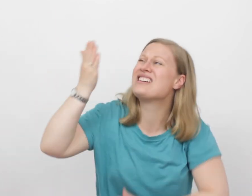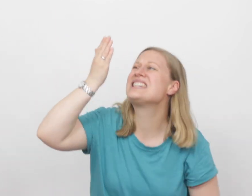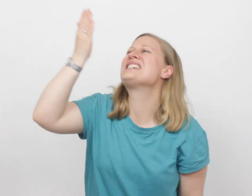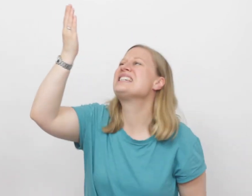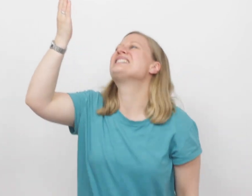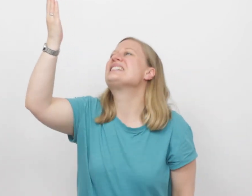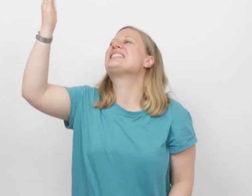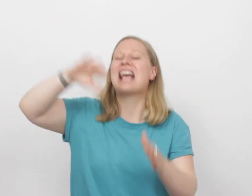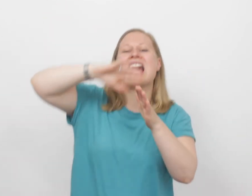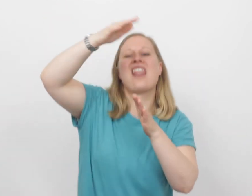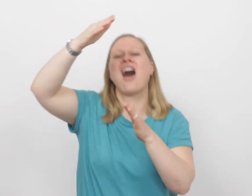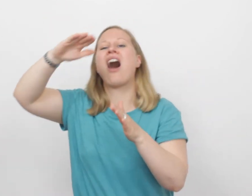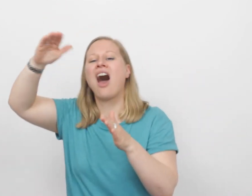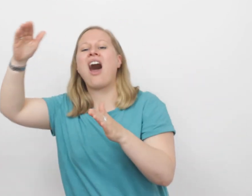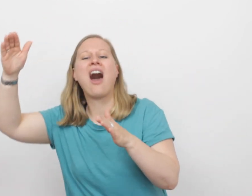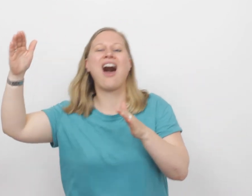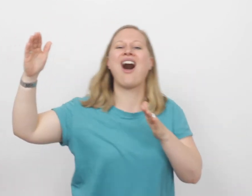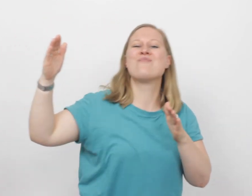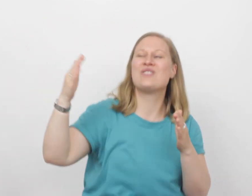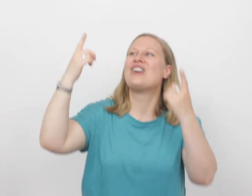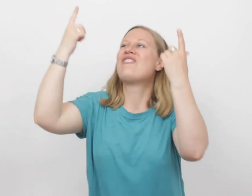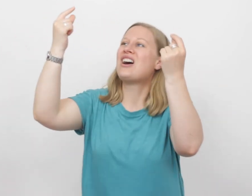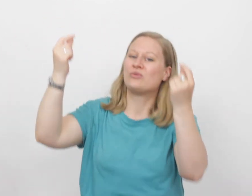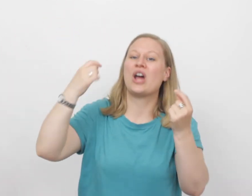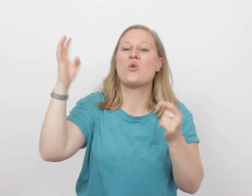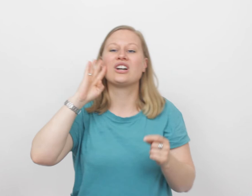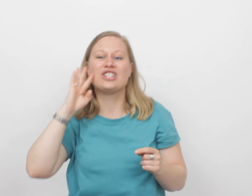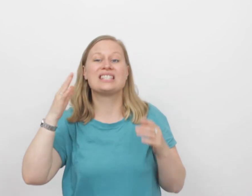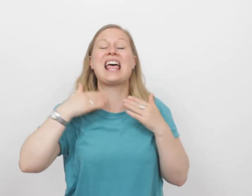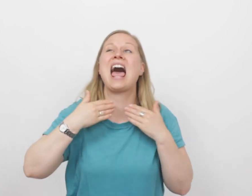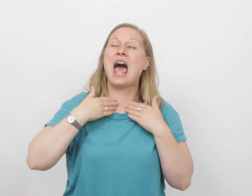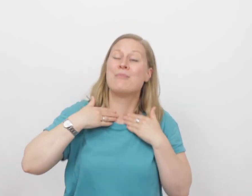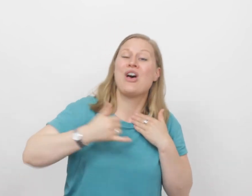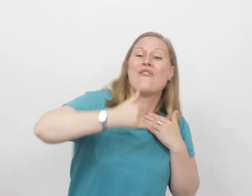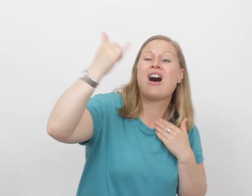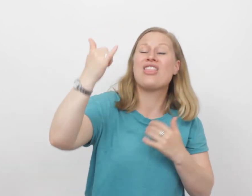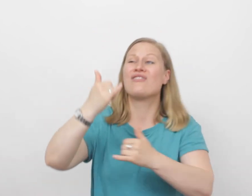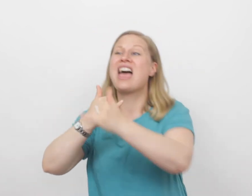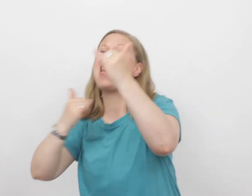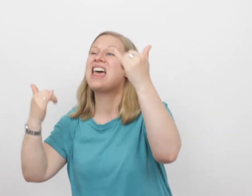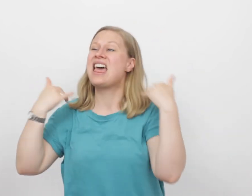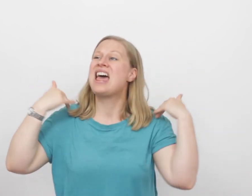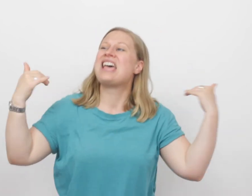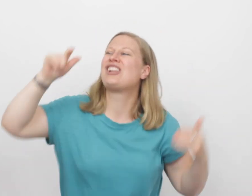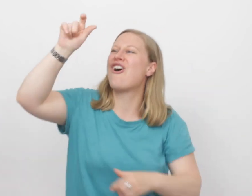dirigie is ervan Van gen hoor ik de stem Van van geest